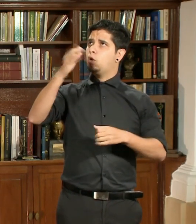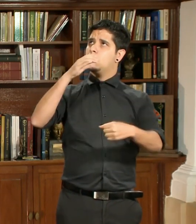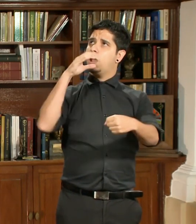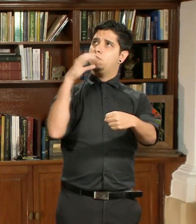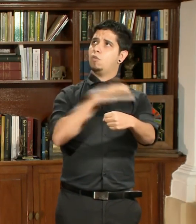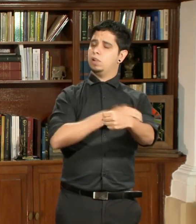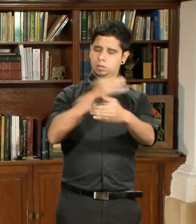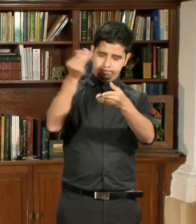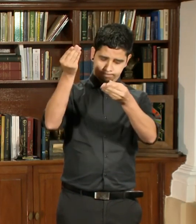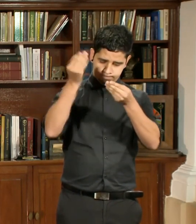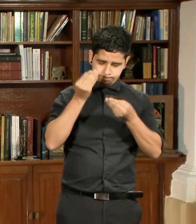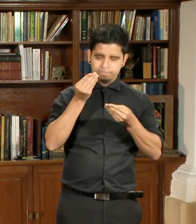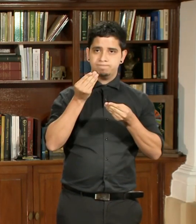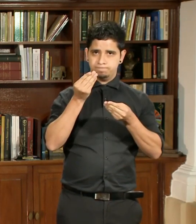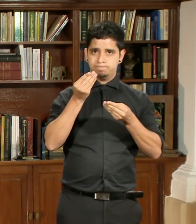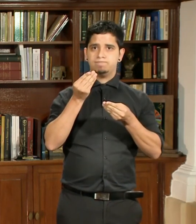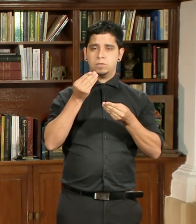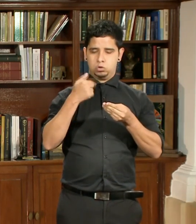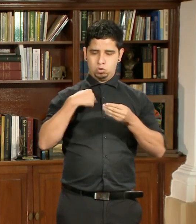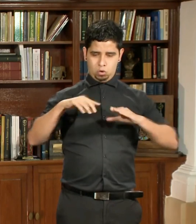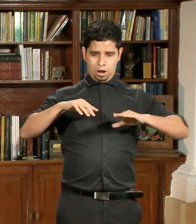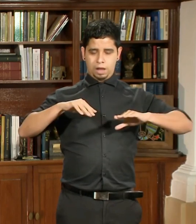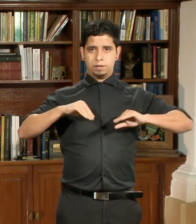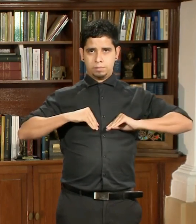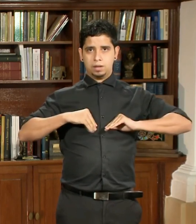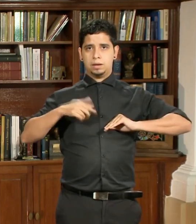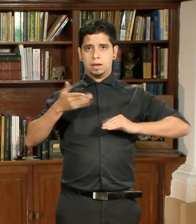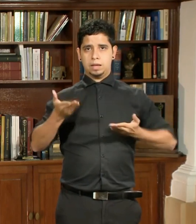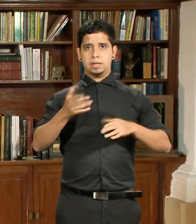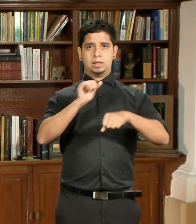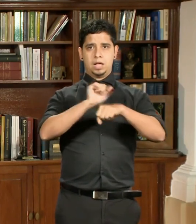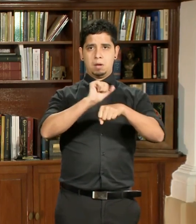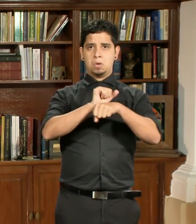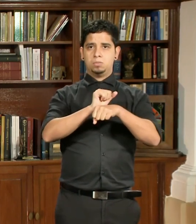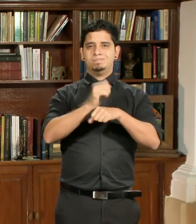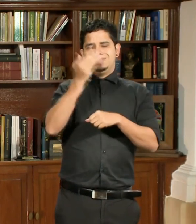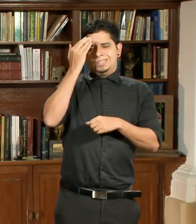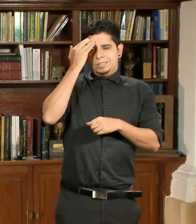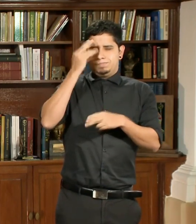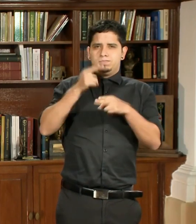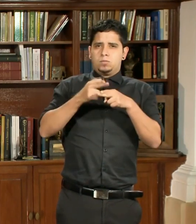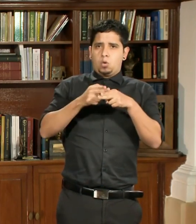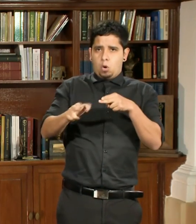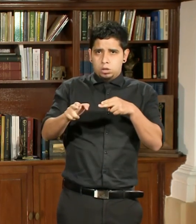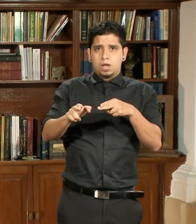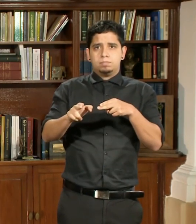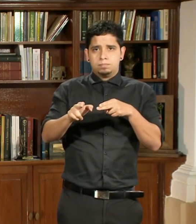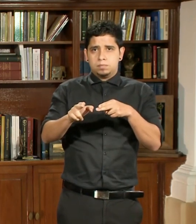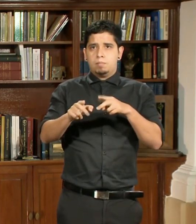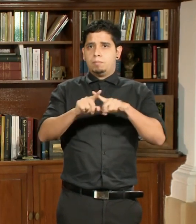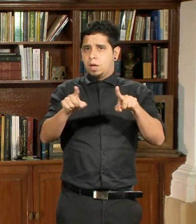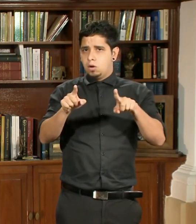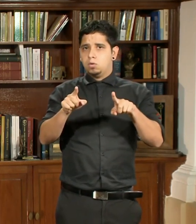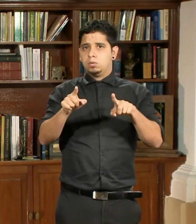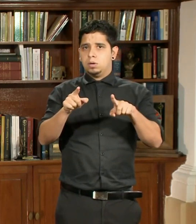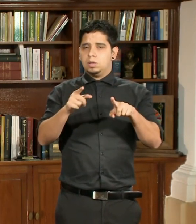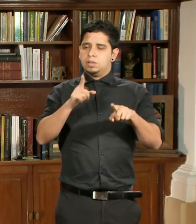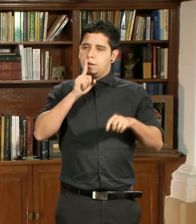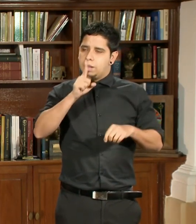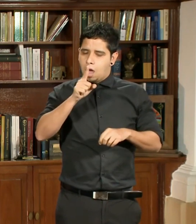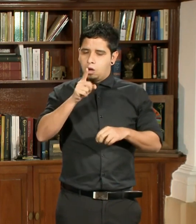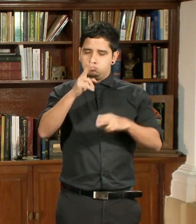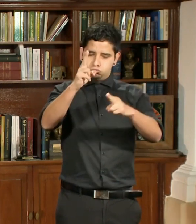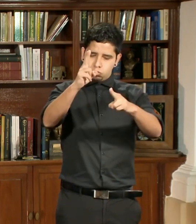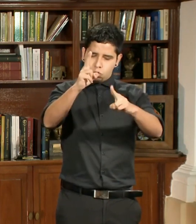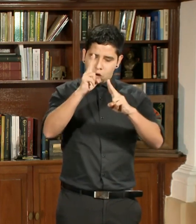la fuerza y la interesa para aceptar esta encomienda, por corta que fuera, pues siempre ha sido el más